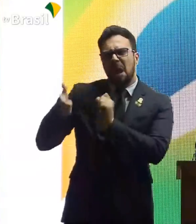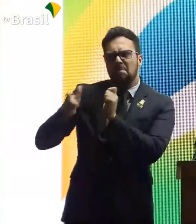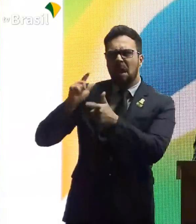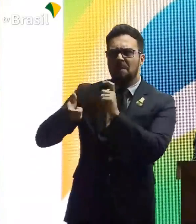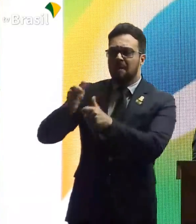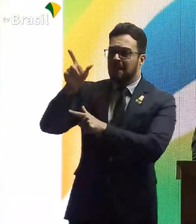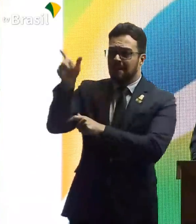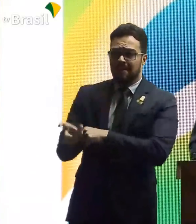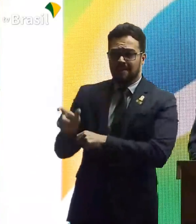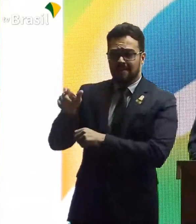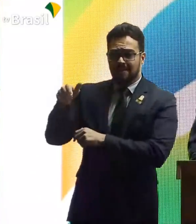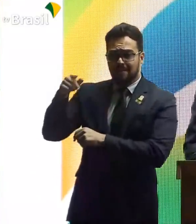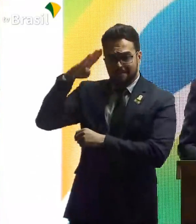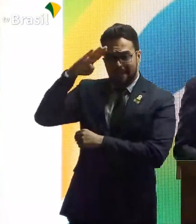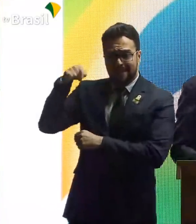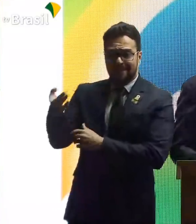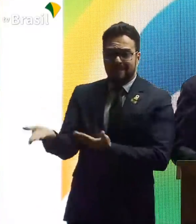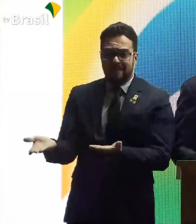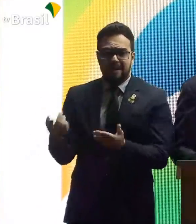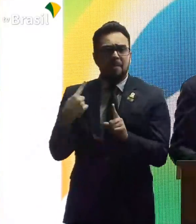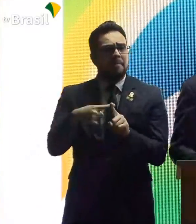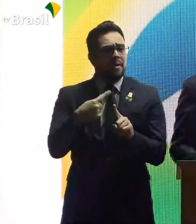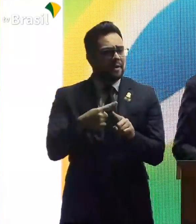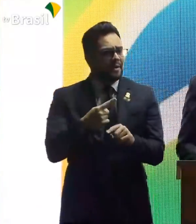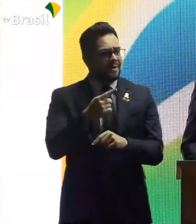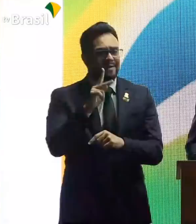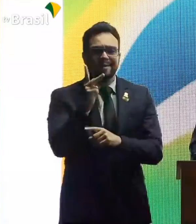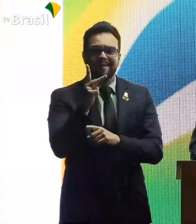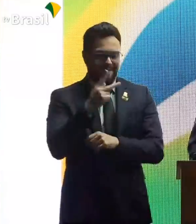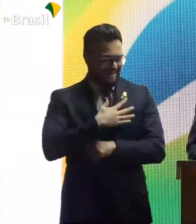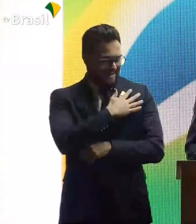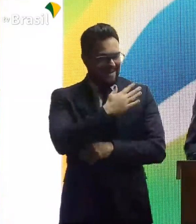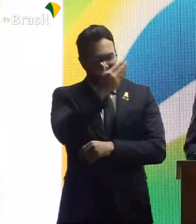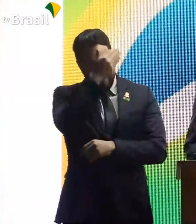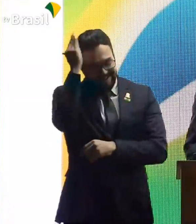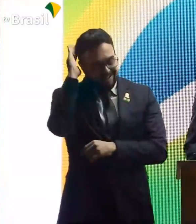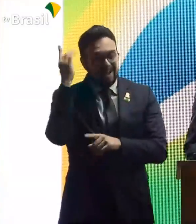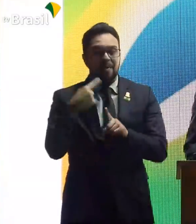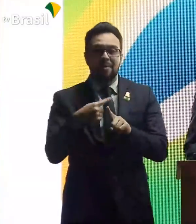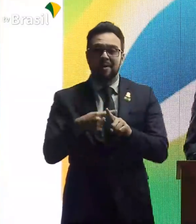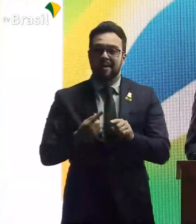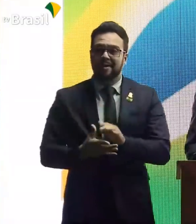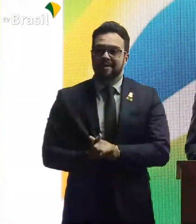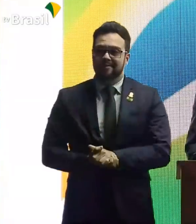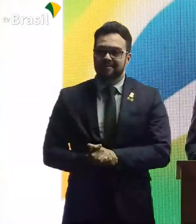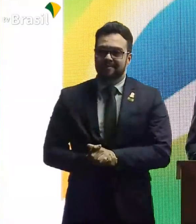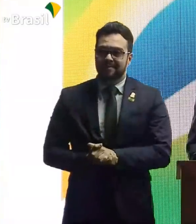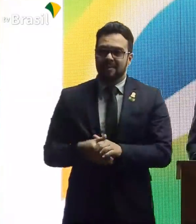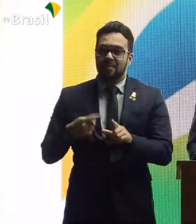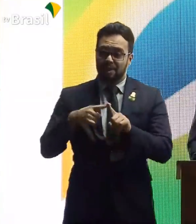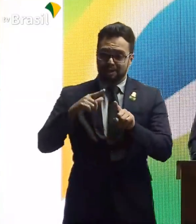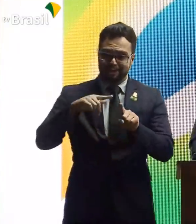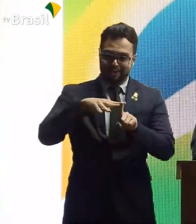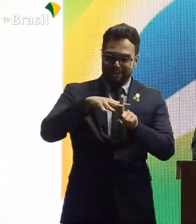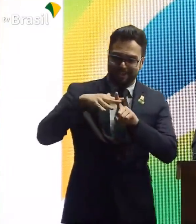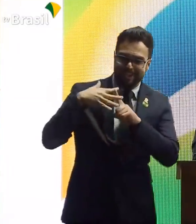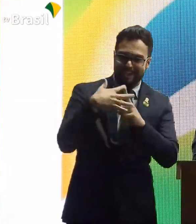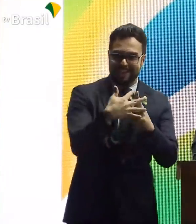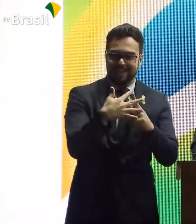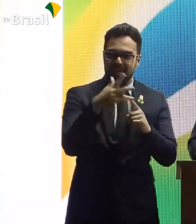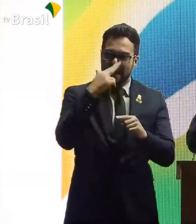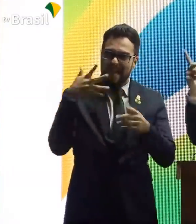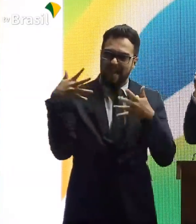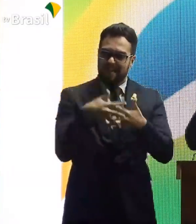Brasil. É por quê, General Heleno? Porque os militares das Forças Armadas são o último obstáculo para socialismo? Ah, não estão